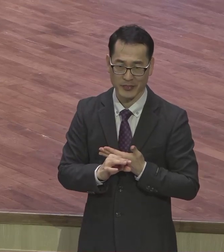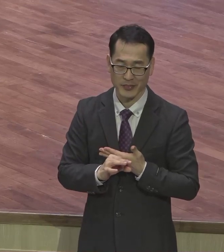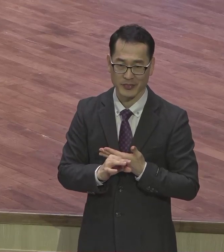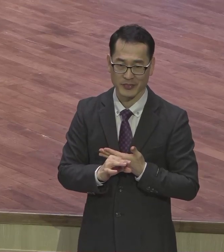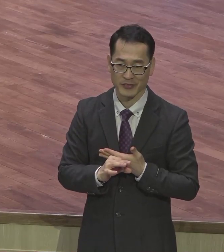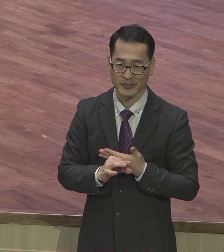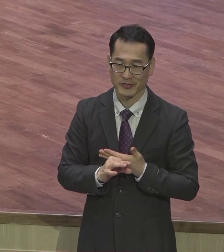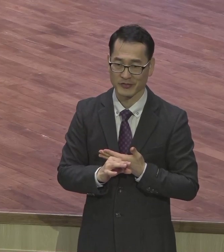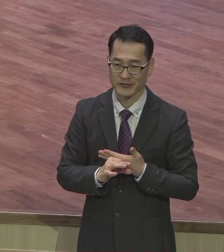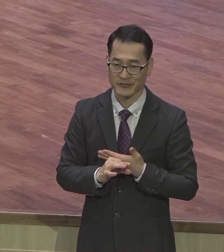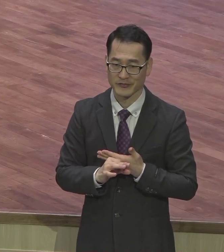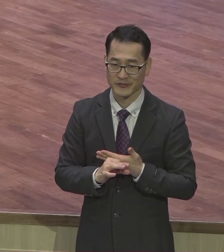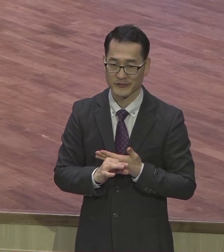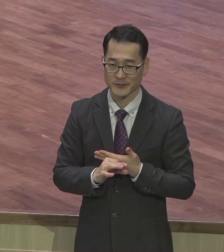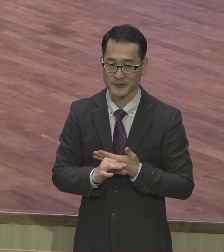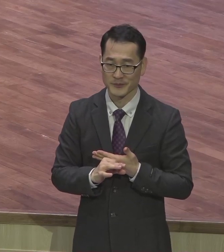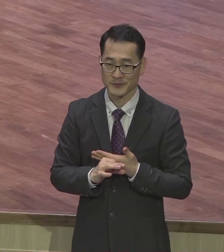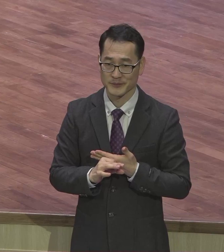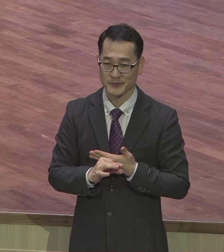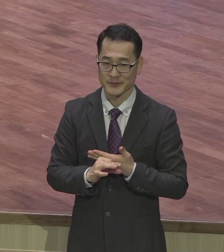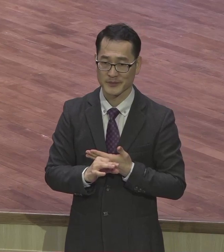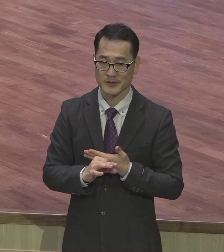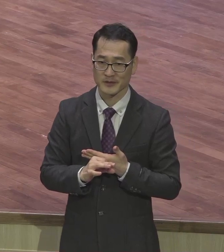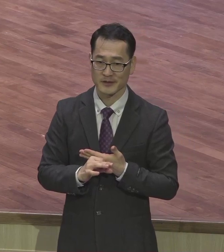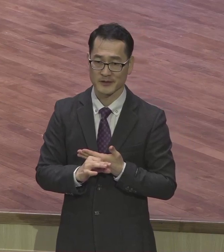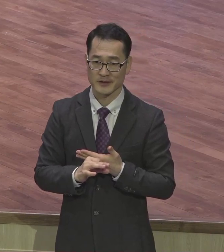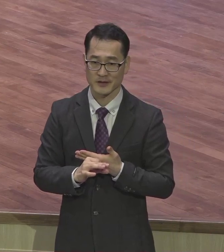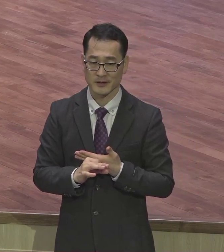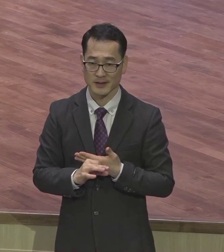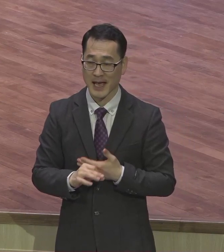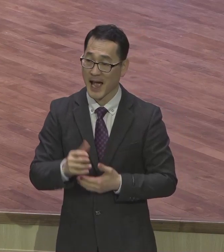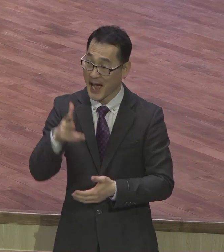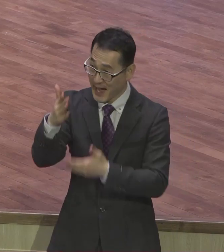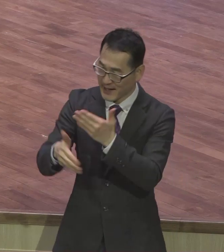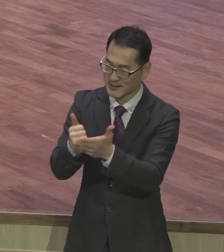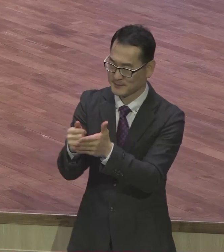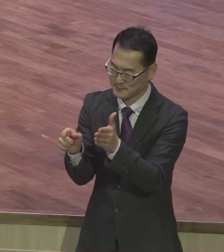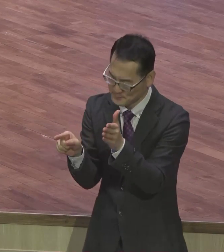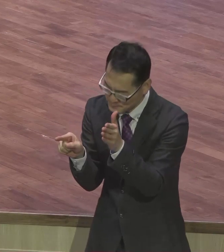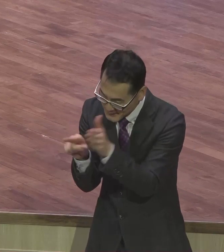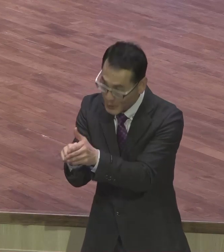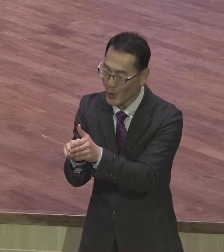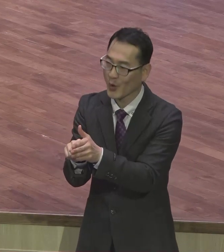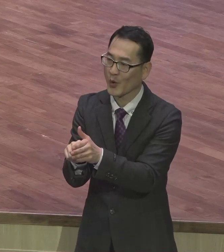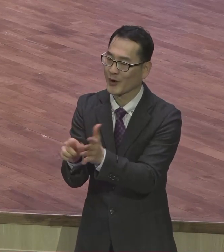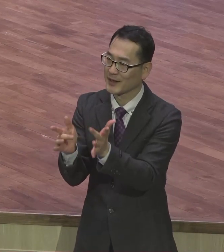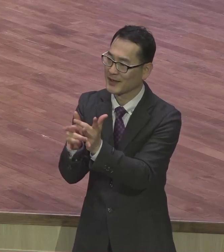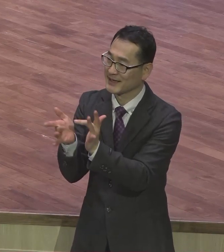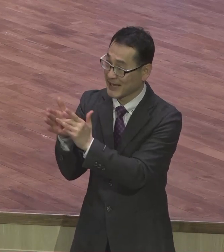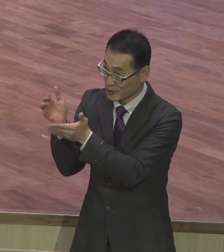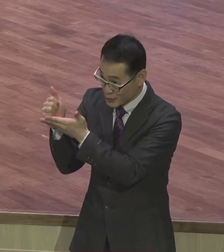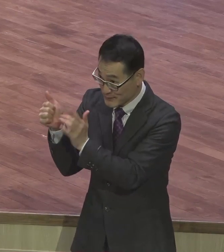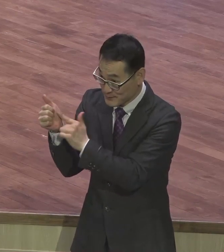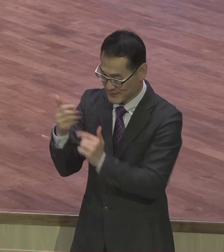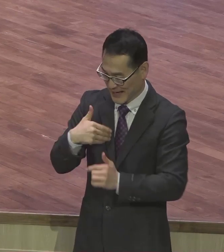너희 말 그대로 창조 하나님을 믿고 예수 보내신 예수 예수 도로가 내 죄를 사회수고